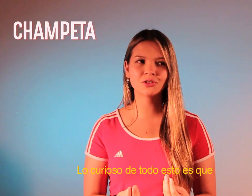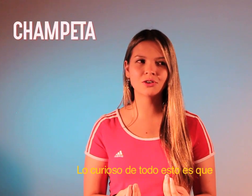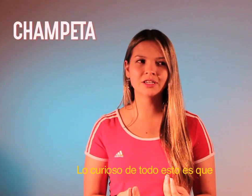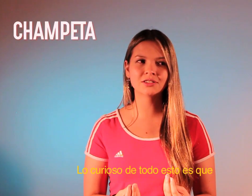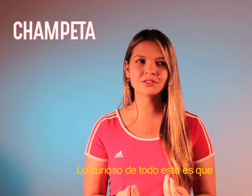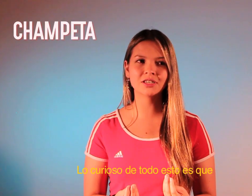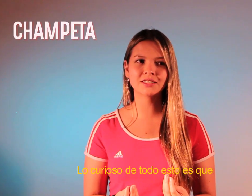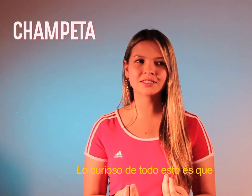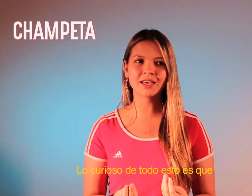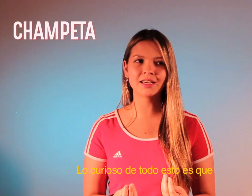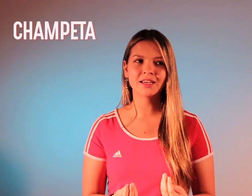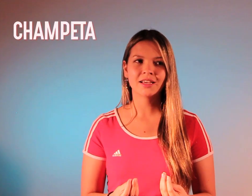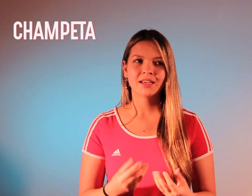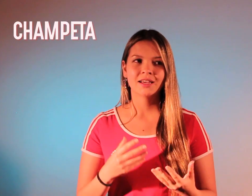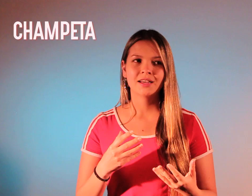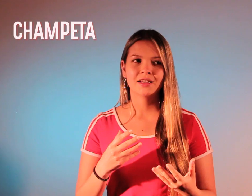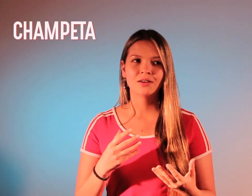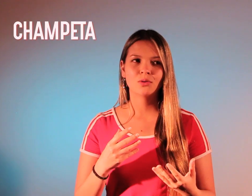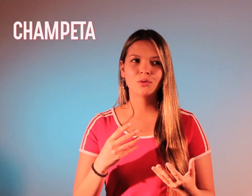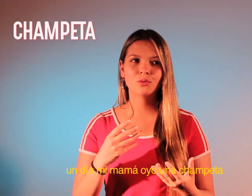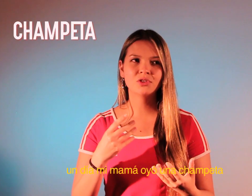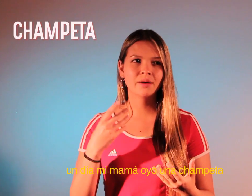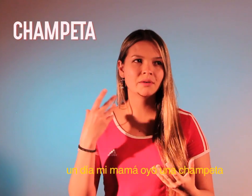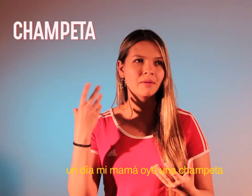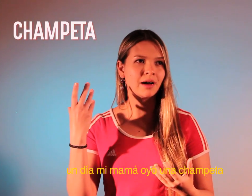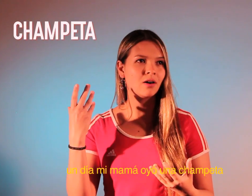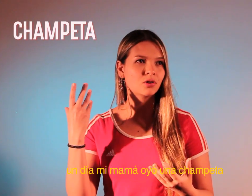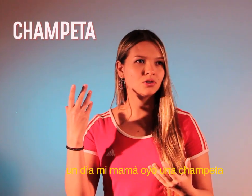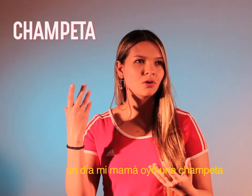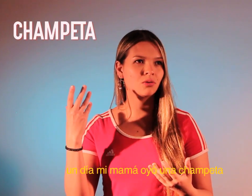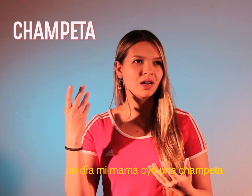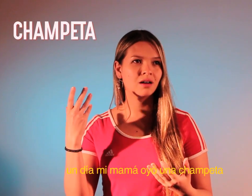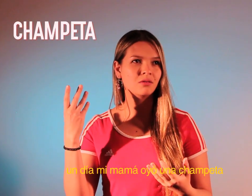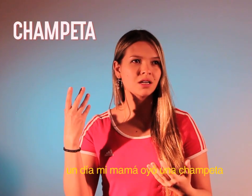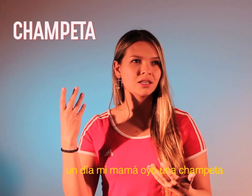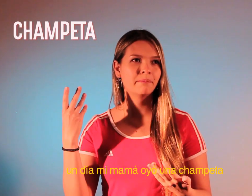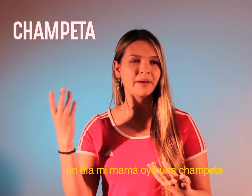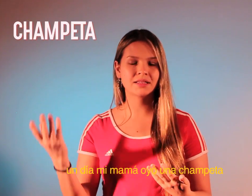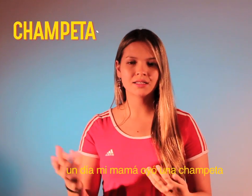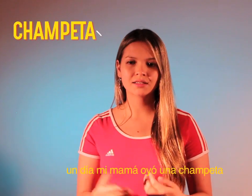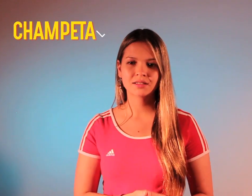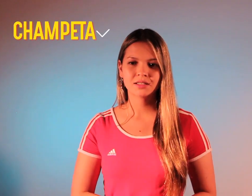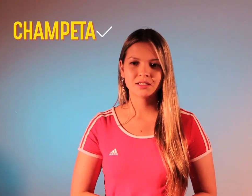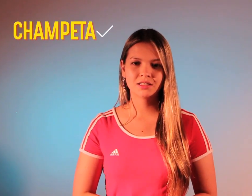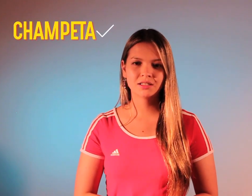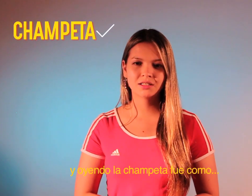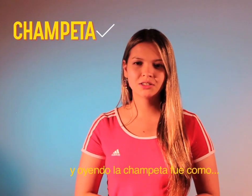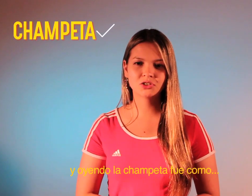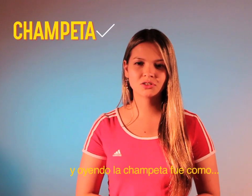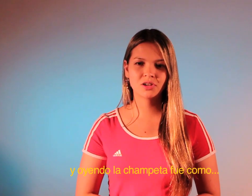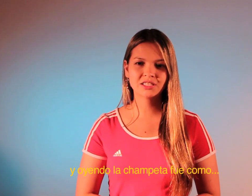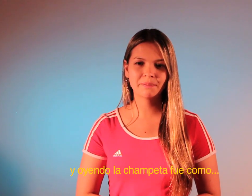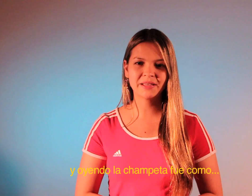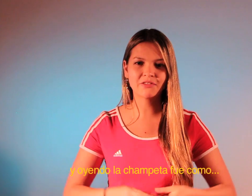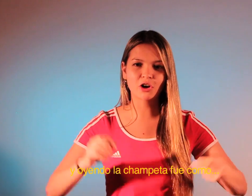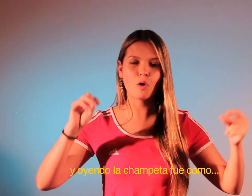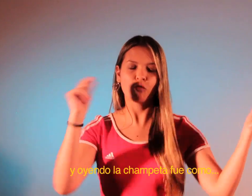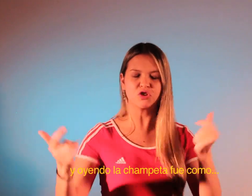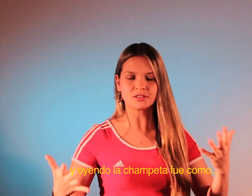todo esto es que un día mi mamá oyó una champeta y oyendo la champeta fue como...